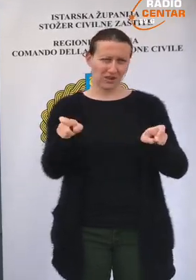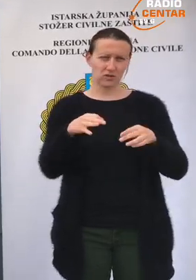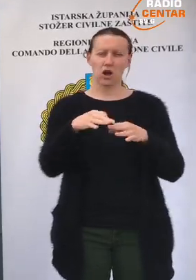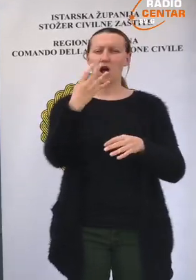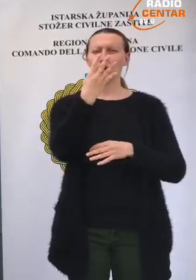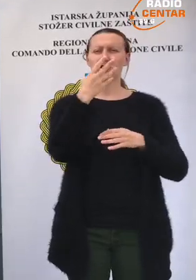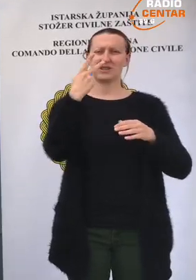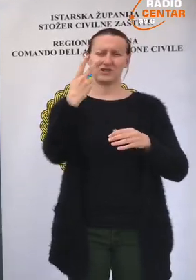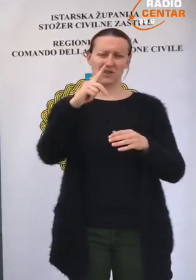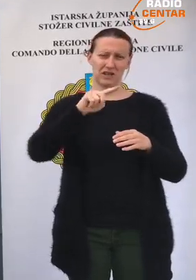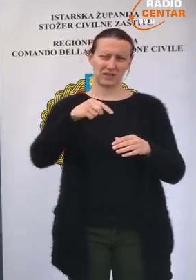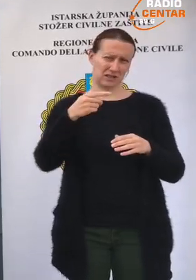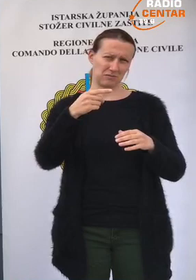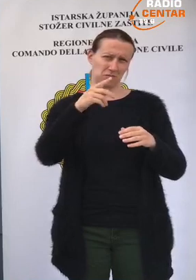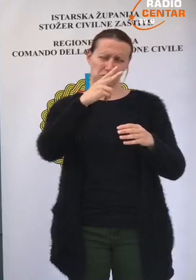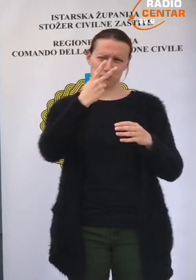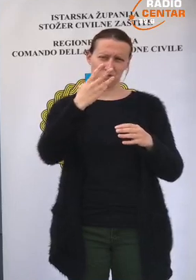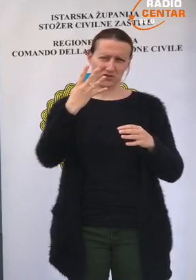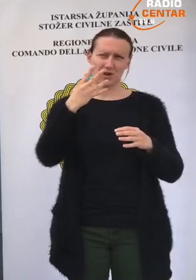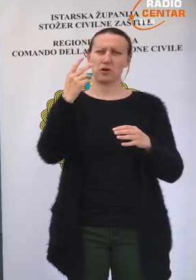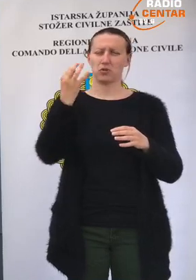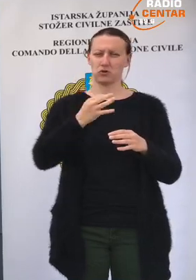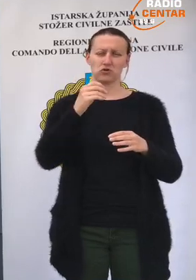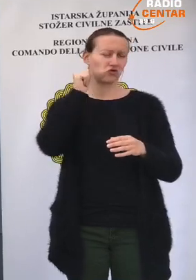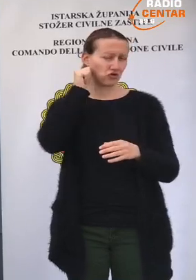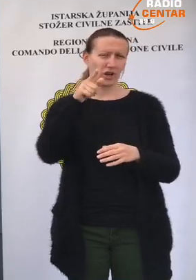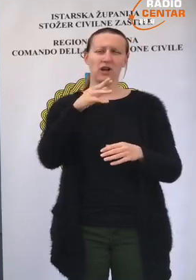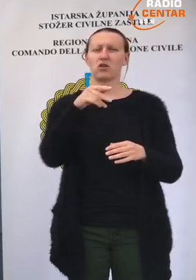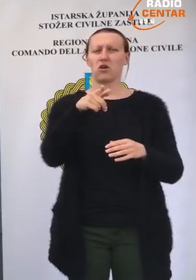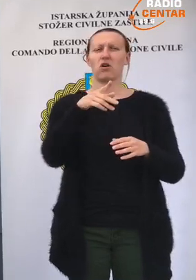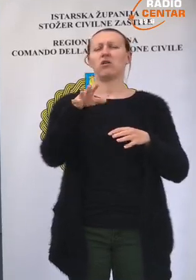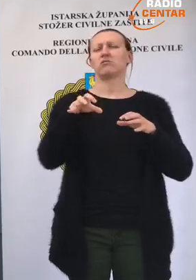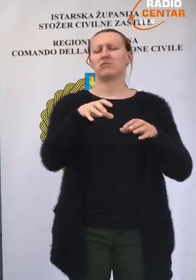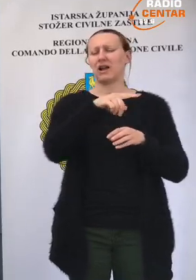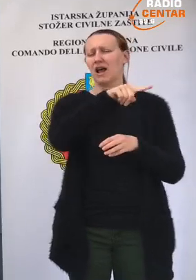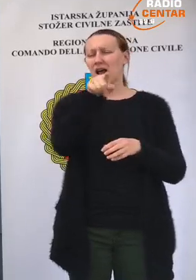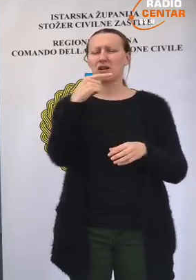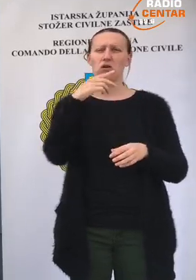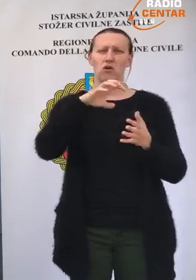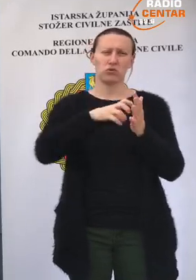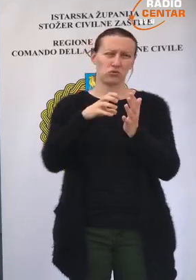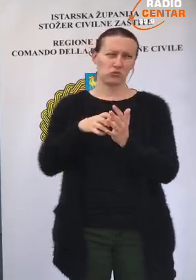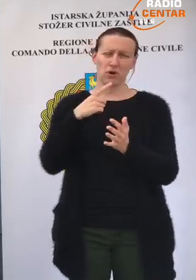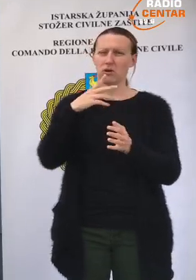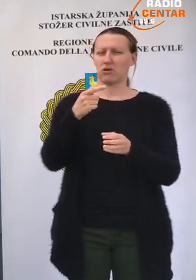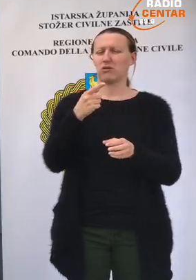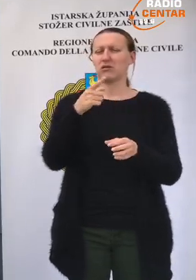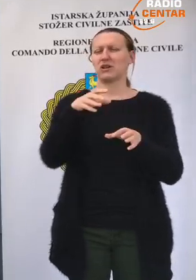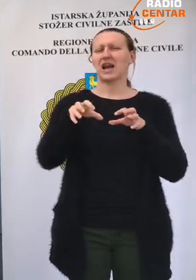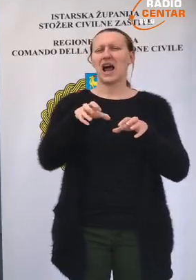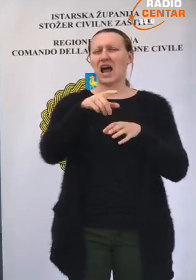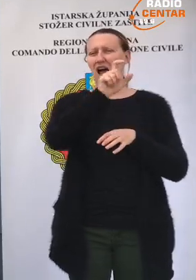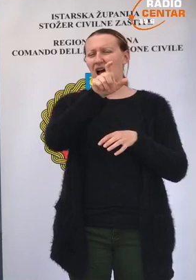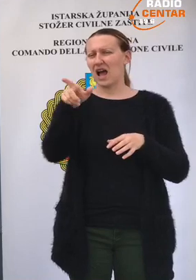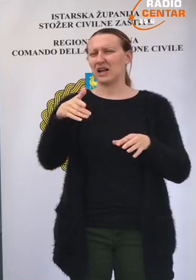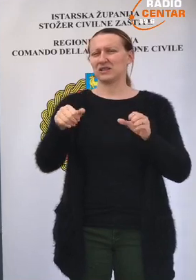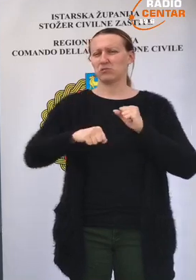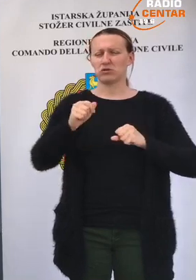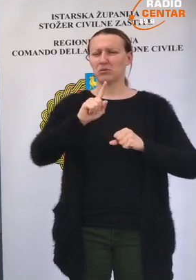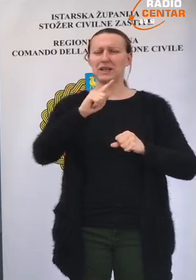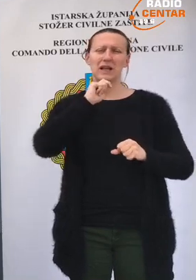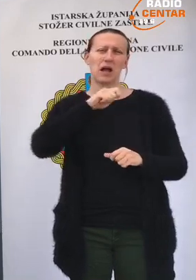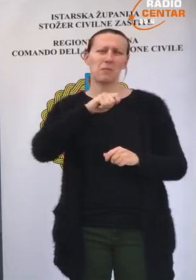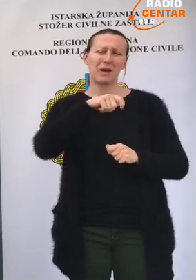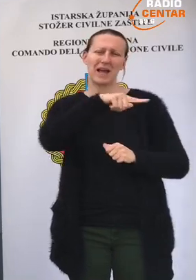osobe, a 42% su žene. I dalje to radno aktivno stanovništvo, odnosno u onim dobnim skupinama radno aktivnog stanovništva da su